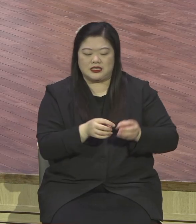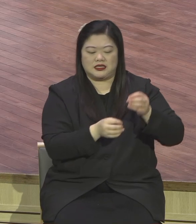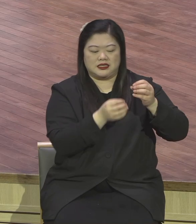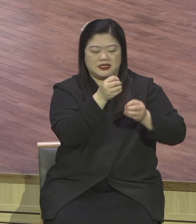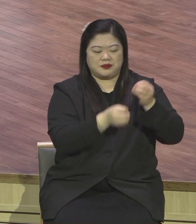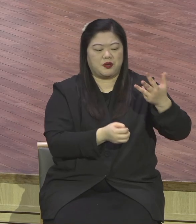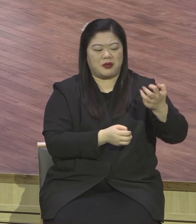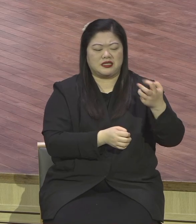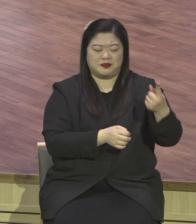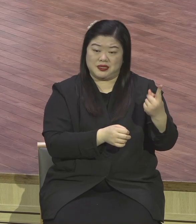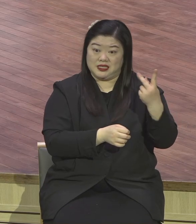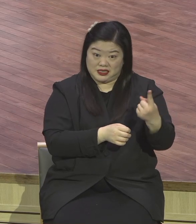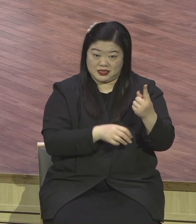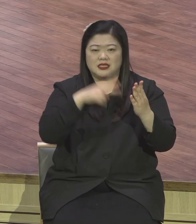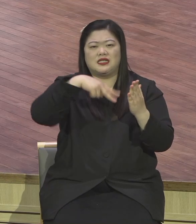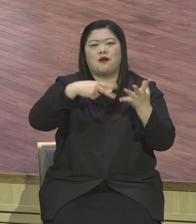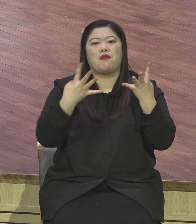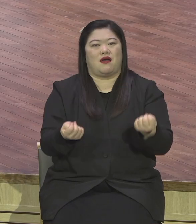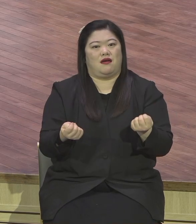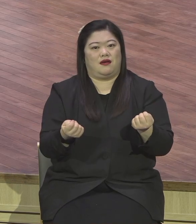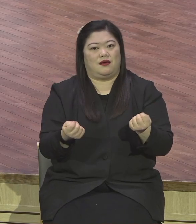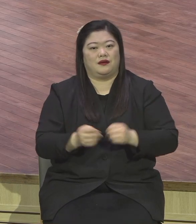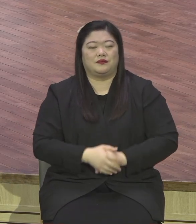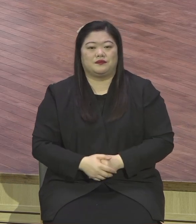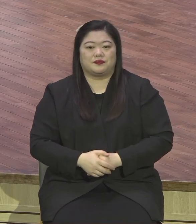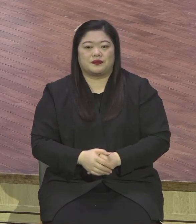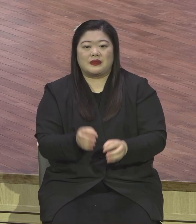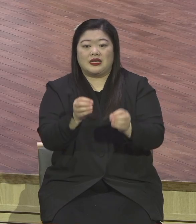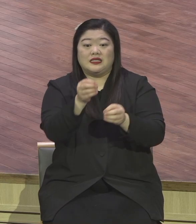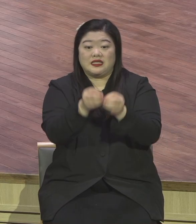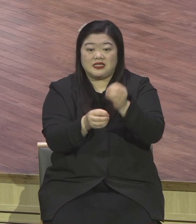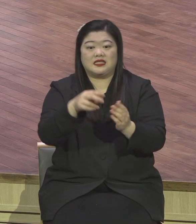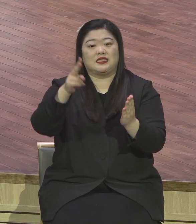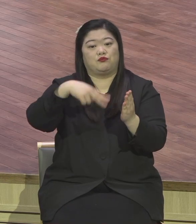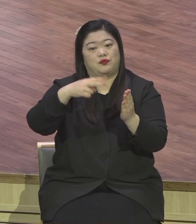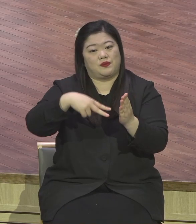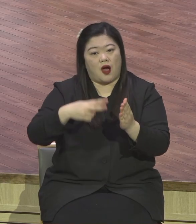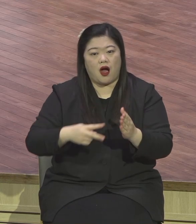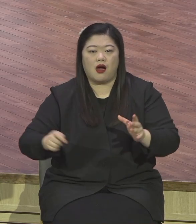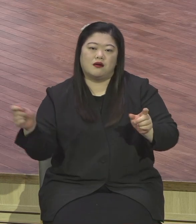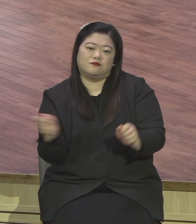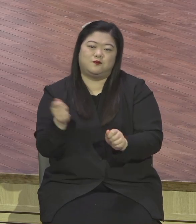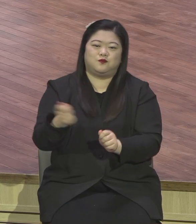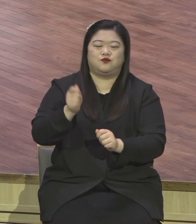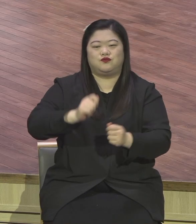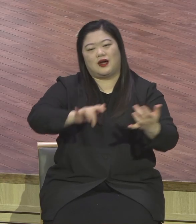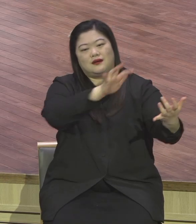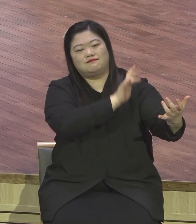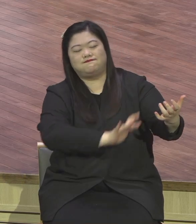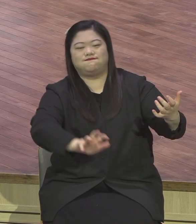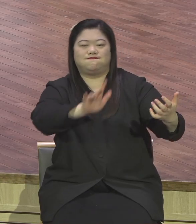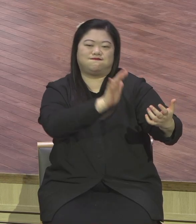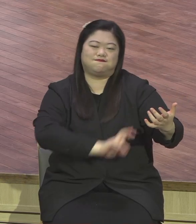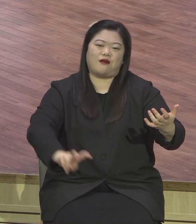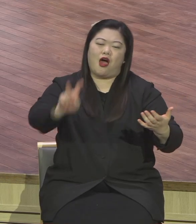2절로 3절에 보면 시를 읊으며 소고를 치고 아름다운 수금의 비파를 아우를 찌어다